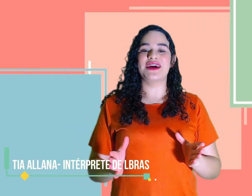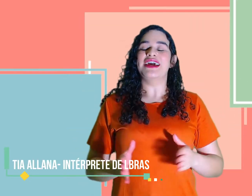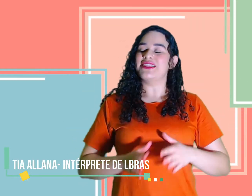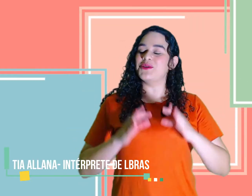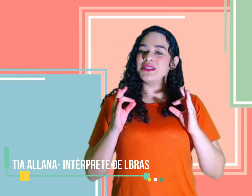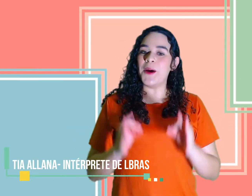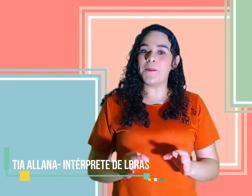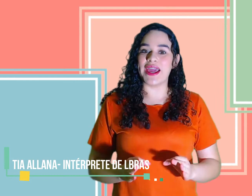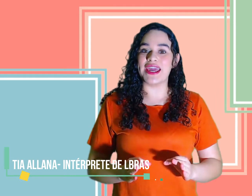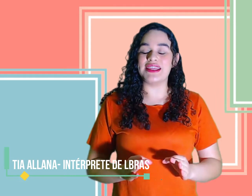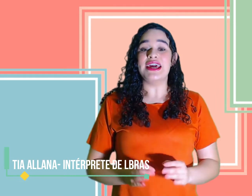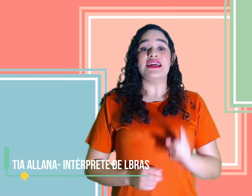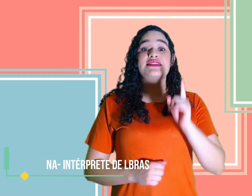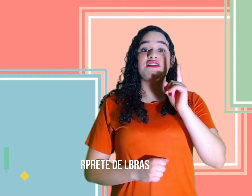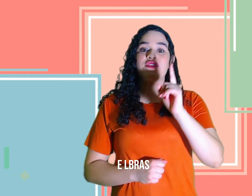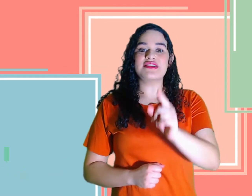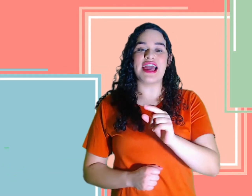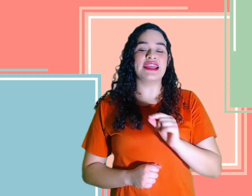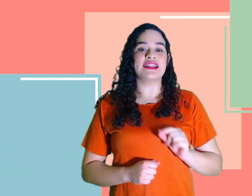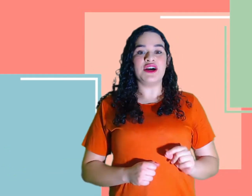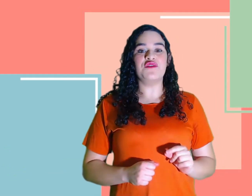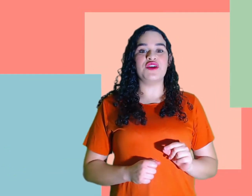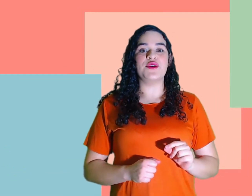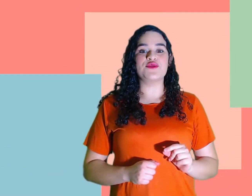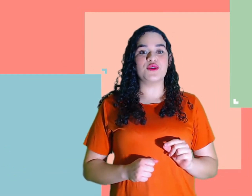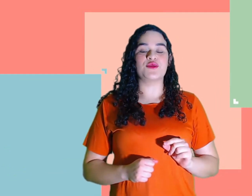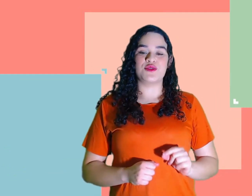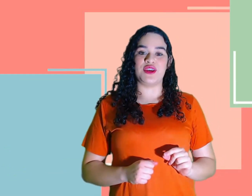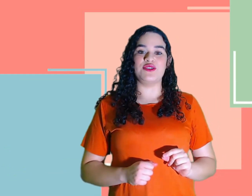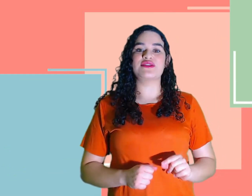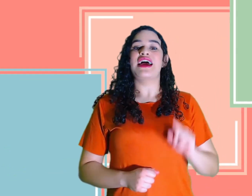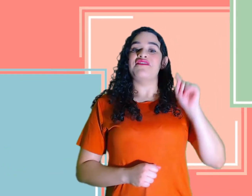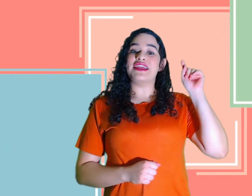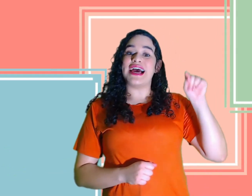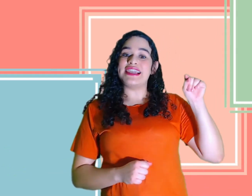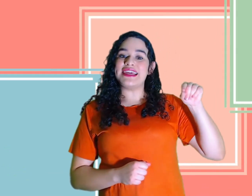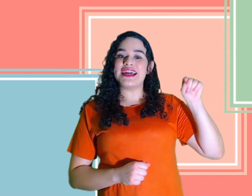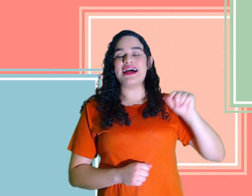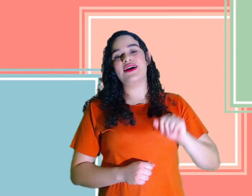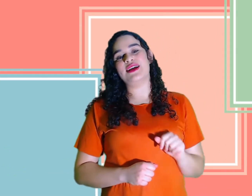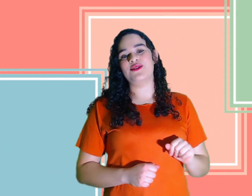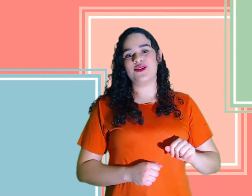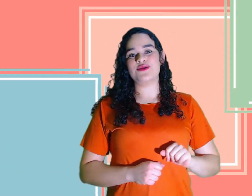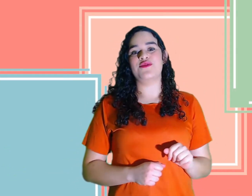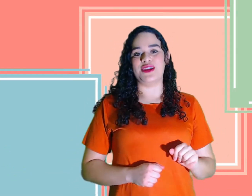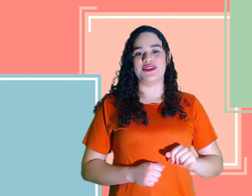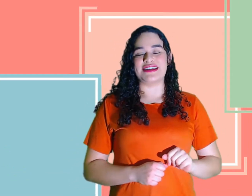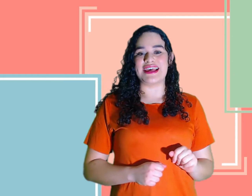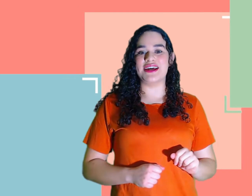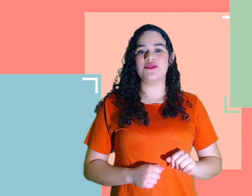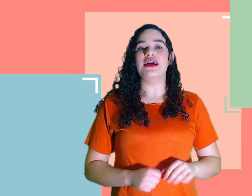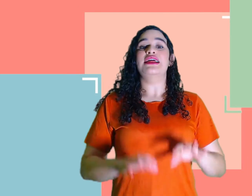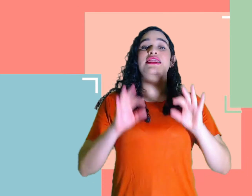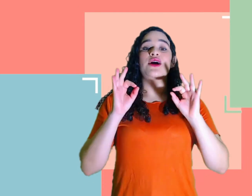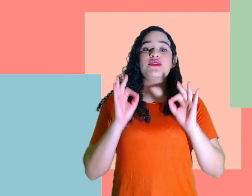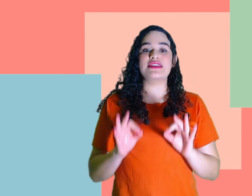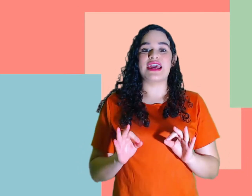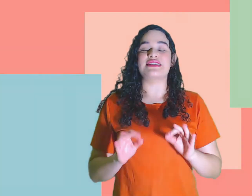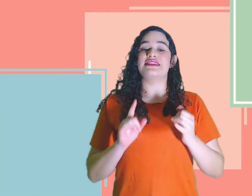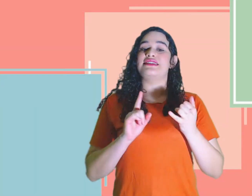Então não perde, e se você ainda não viu os outros vídeos, vai estar linkado aqui no nosso vídeo, tá certo? Não esquece de se